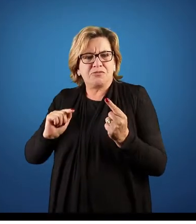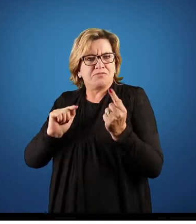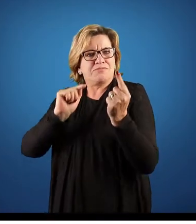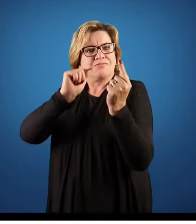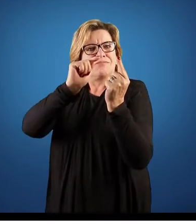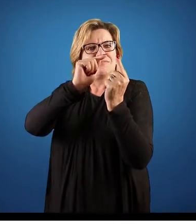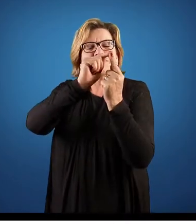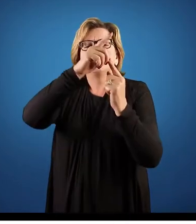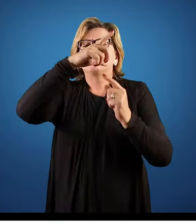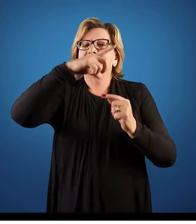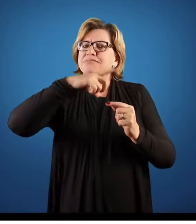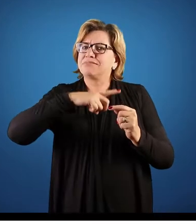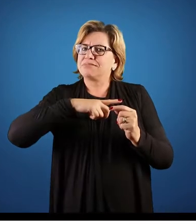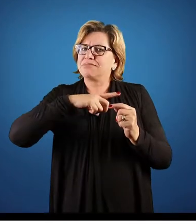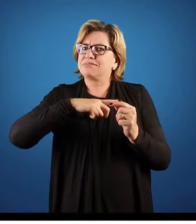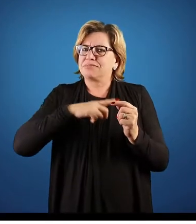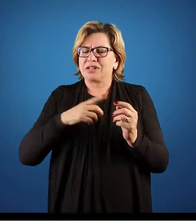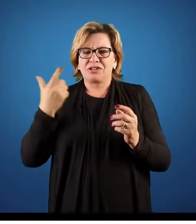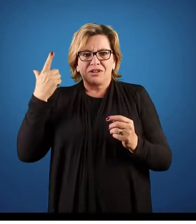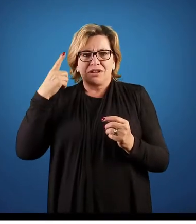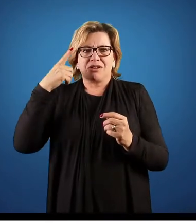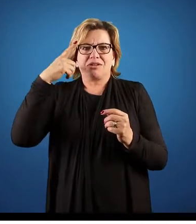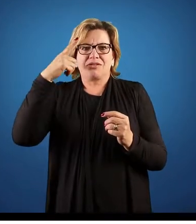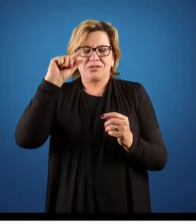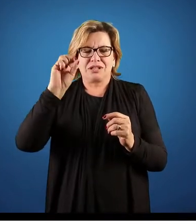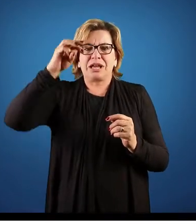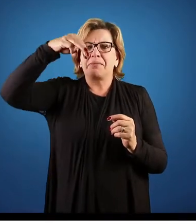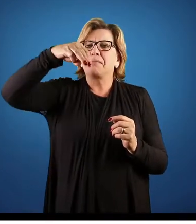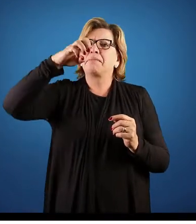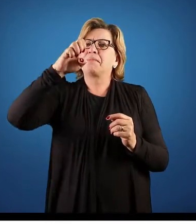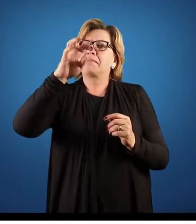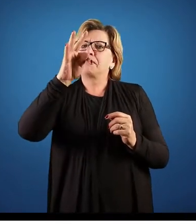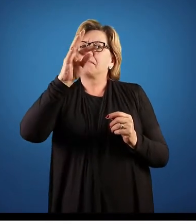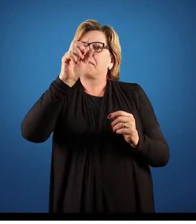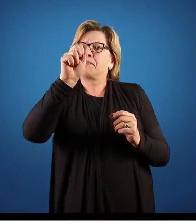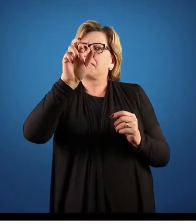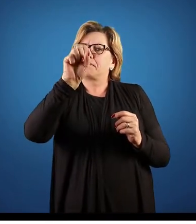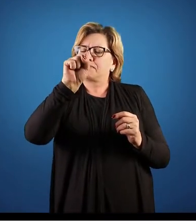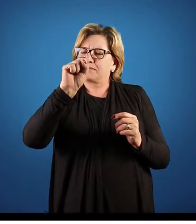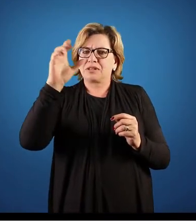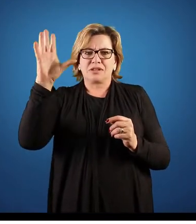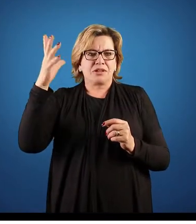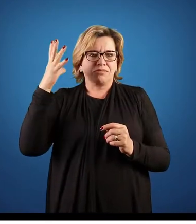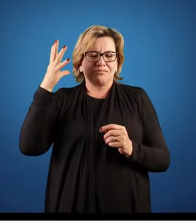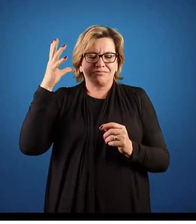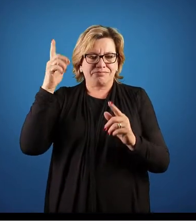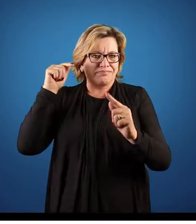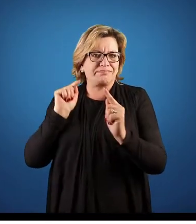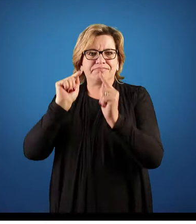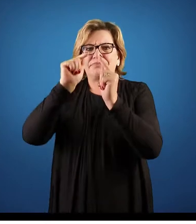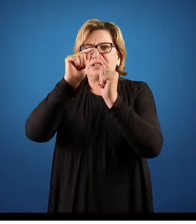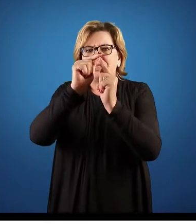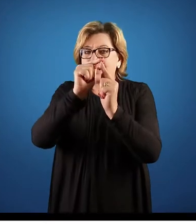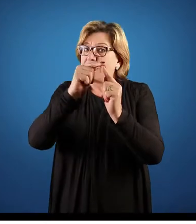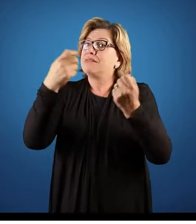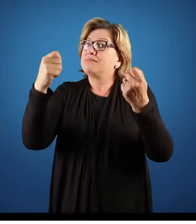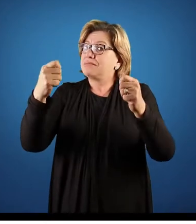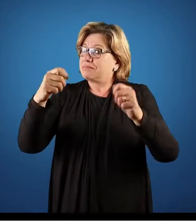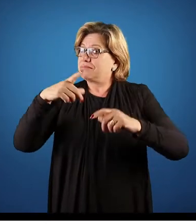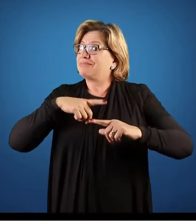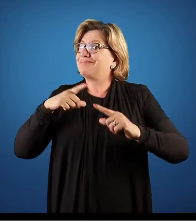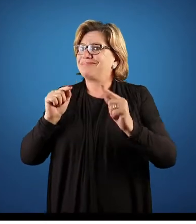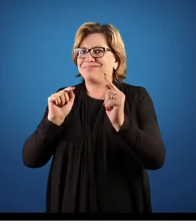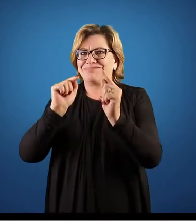objetivo para que seja cumprida todas as metas dessa organização. Não existe uma organização se ela não tiver objetivos, não existe uma